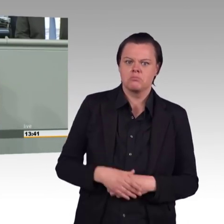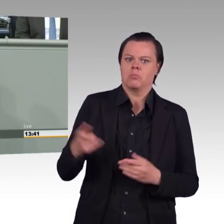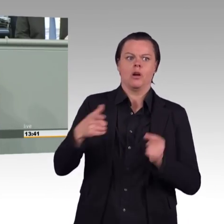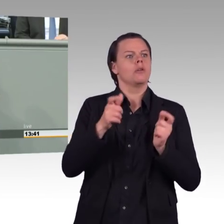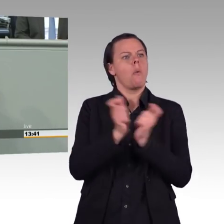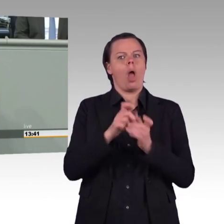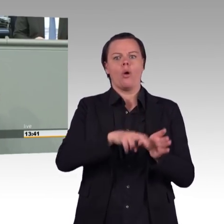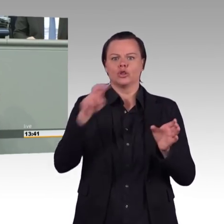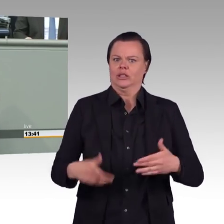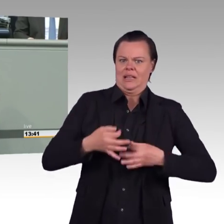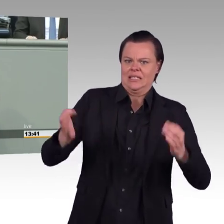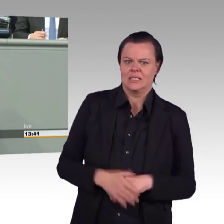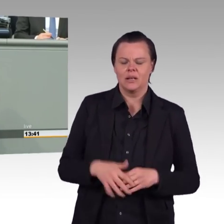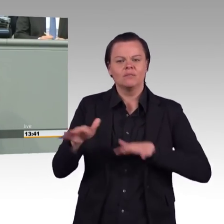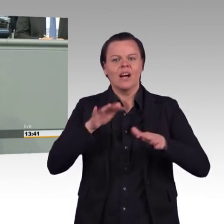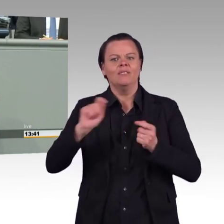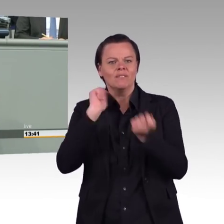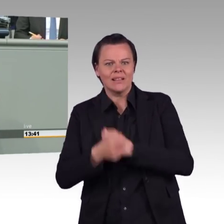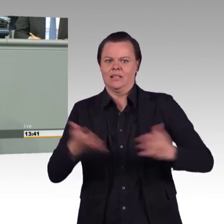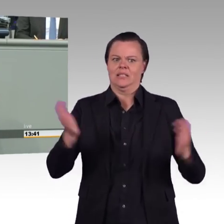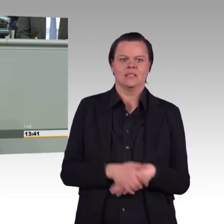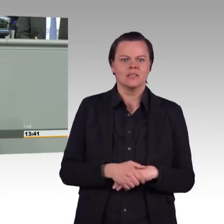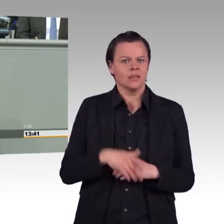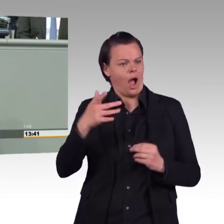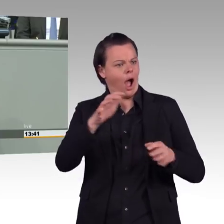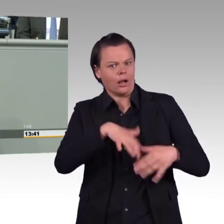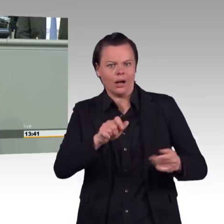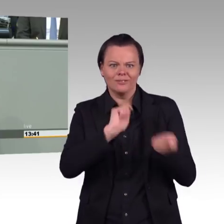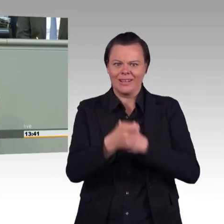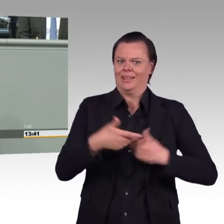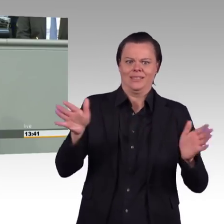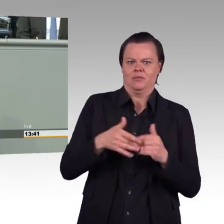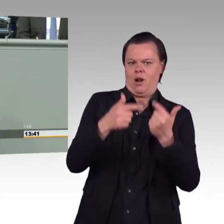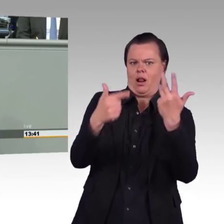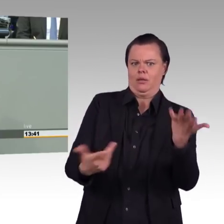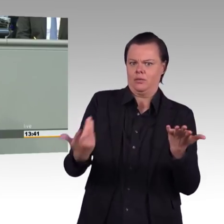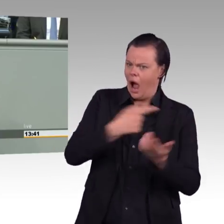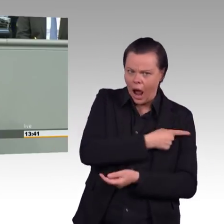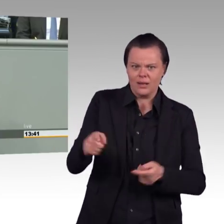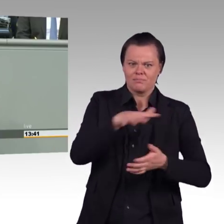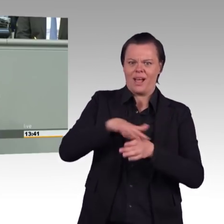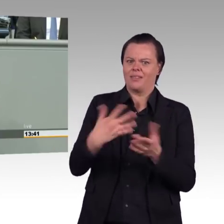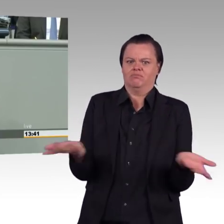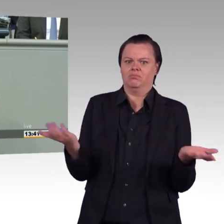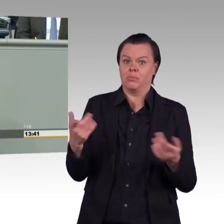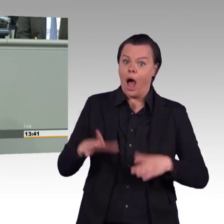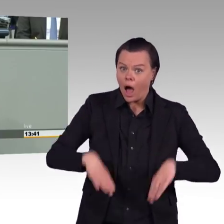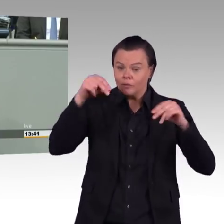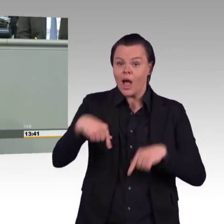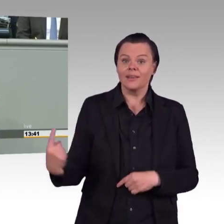Verantwortungslosigkeit. Aber was liegt nun vor? Wir haben jetzt einen Gesetzentwurf der Grünen vorliegen zum Einstieg in